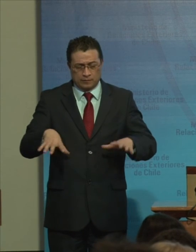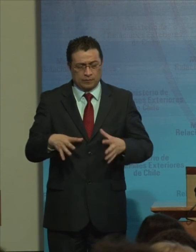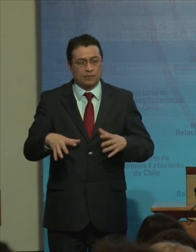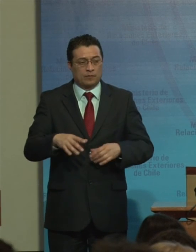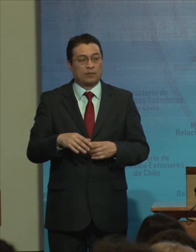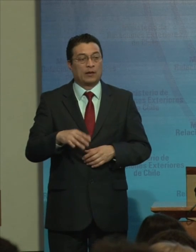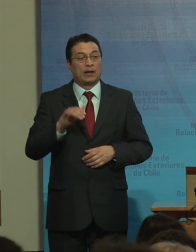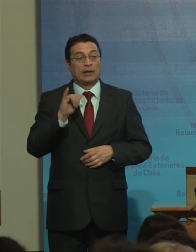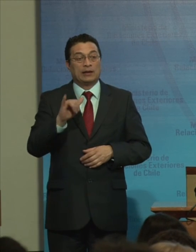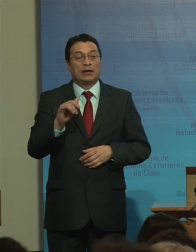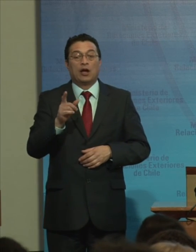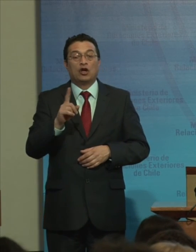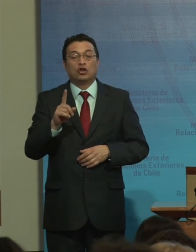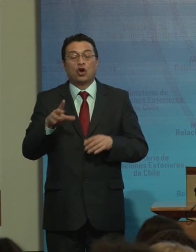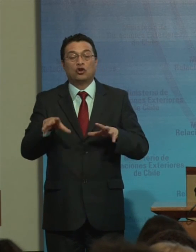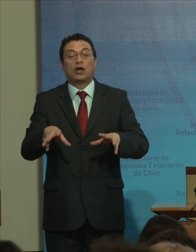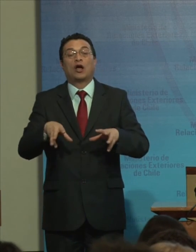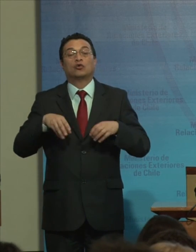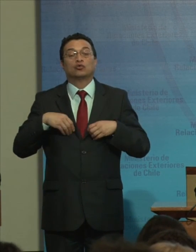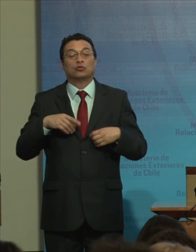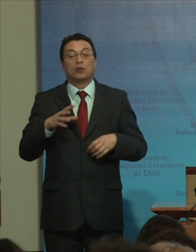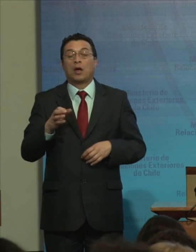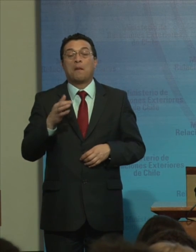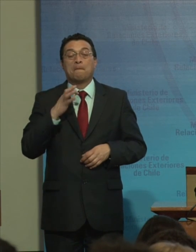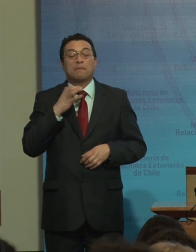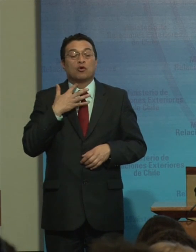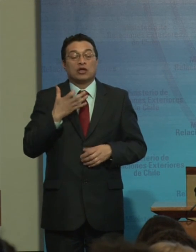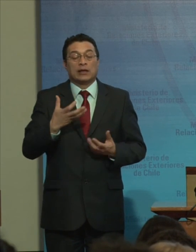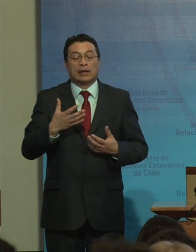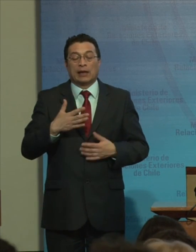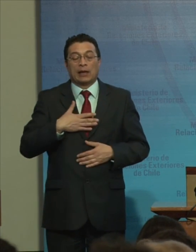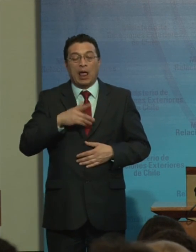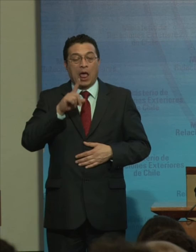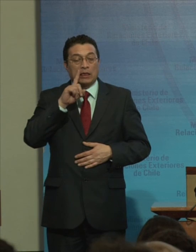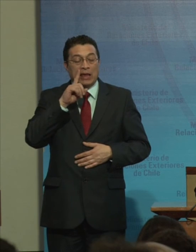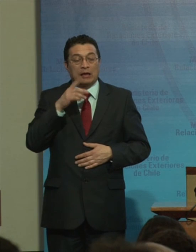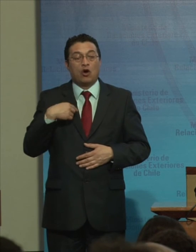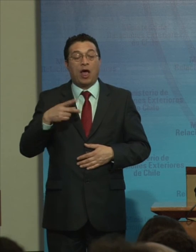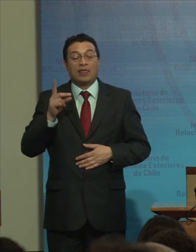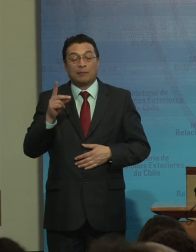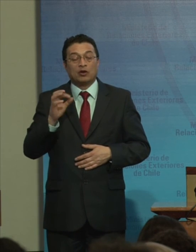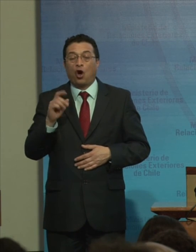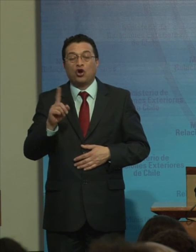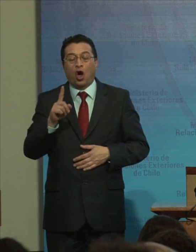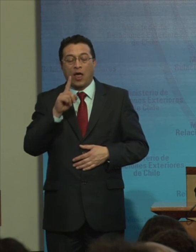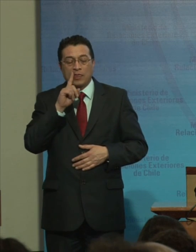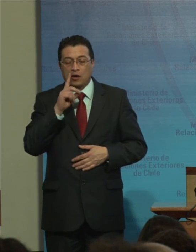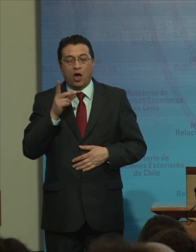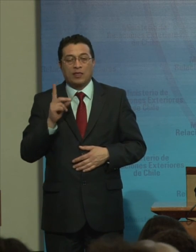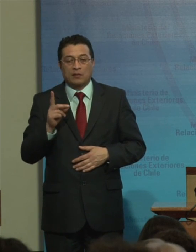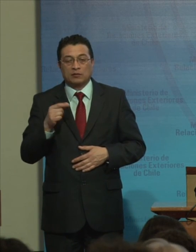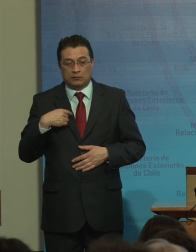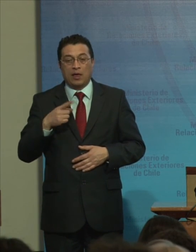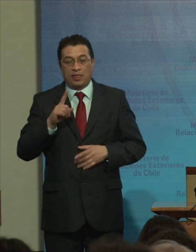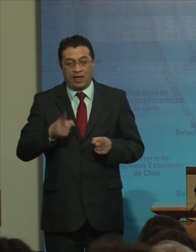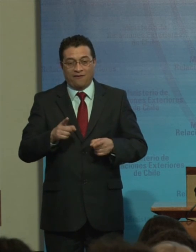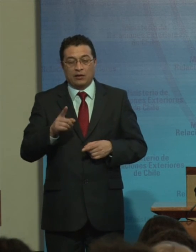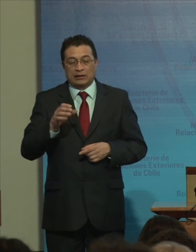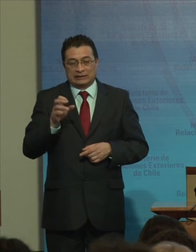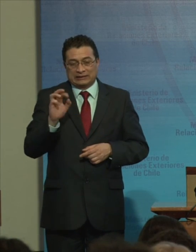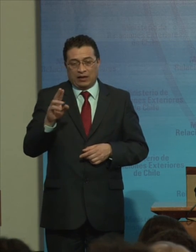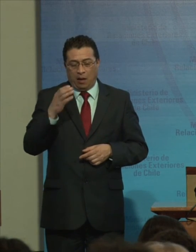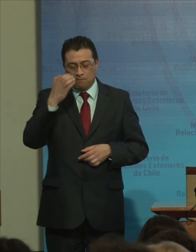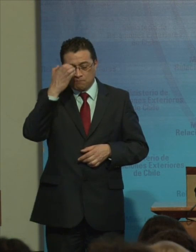Y de que no se asume Porque tengo Discapacidad O no tengo Es que hay que ser Esencialmente